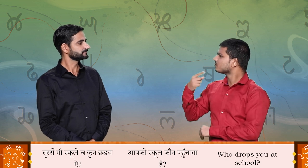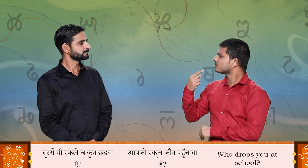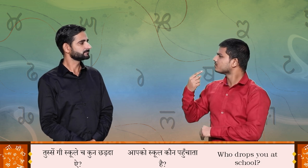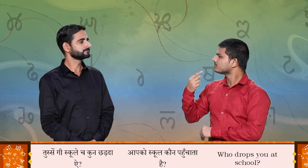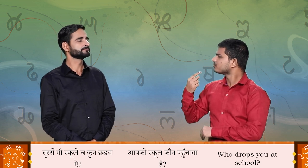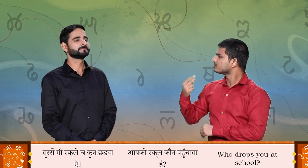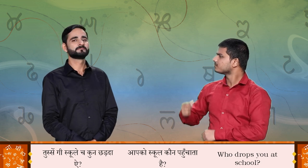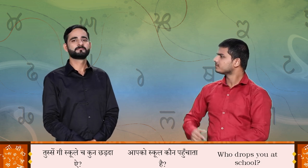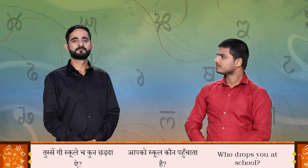छड़दाए